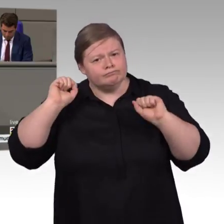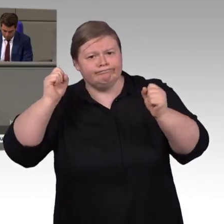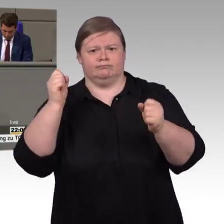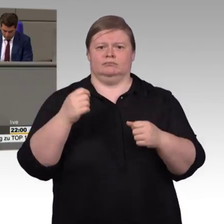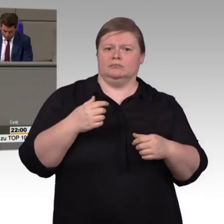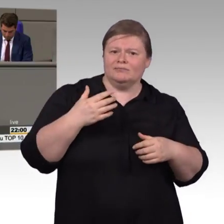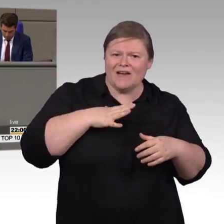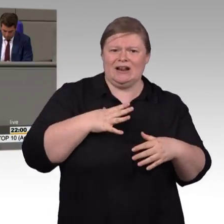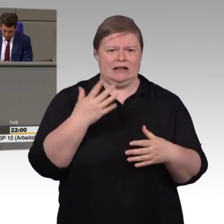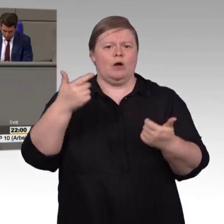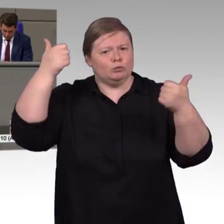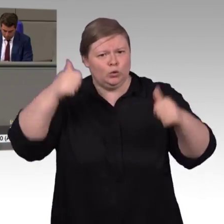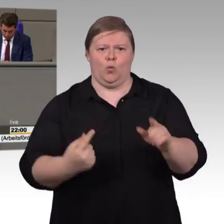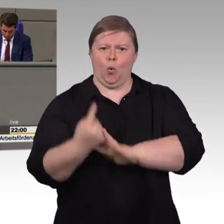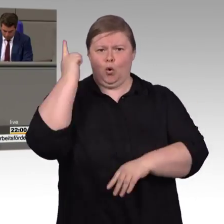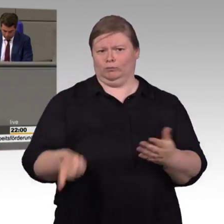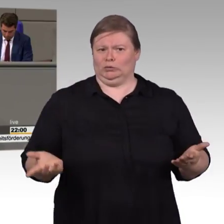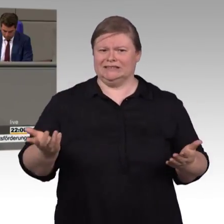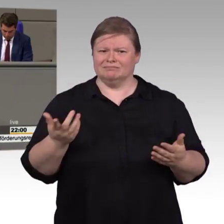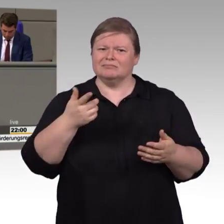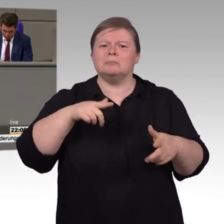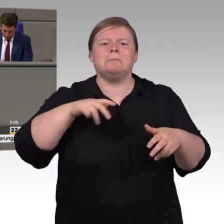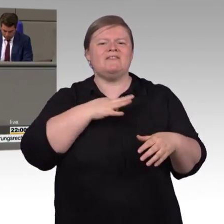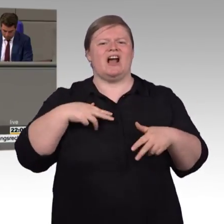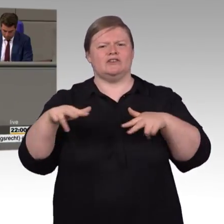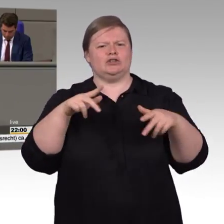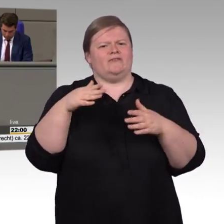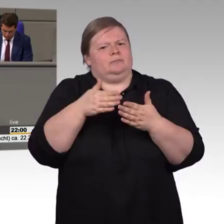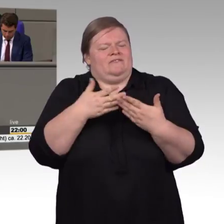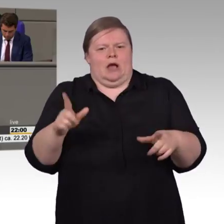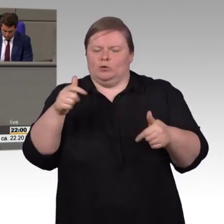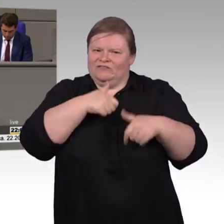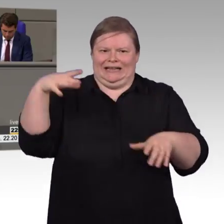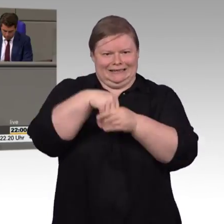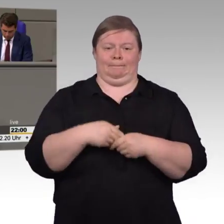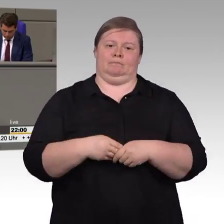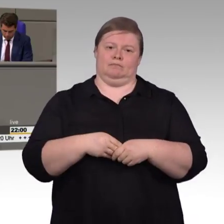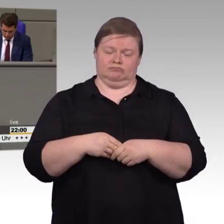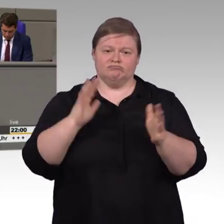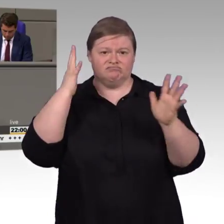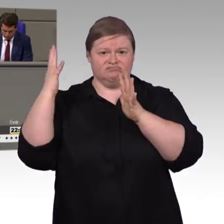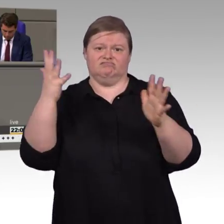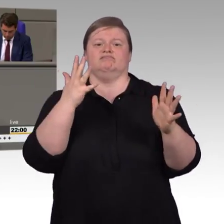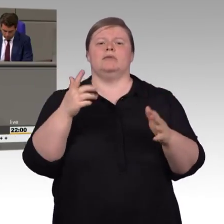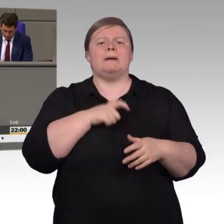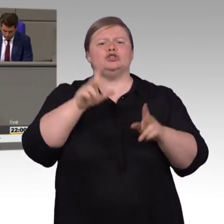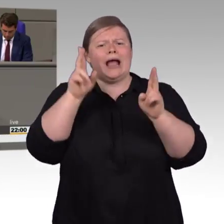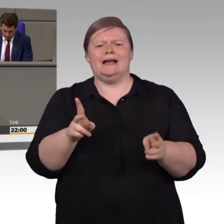Barrierefreiheit schaffen. Die Linke will auch ein Verbandsklagerecht im AGG verankert wissen. Nur mit wirksamen Werkzeugen wie genau